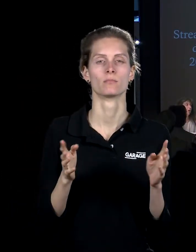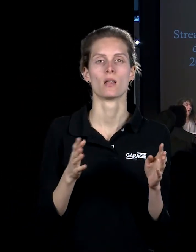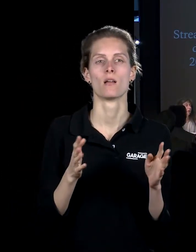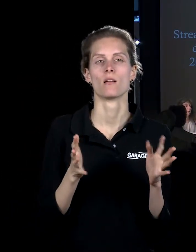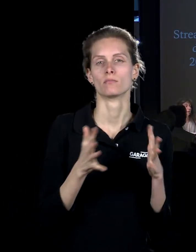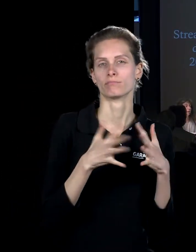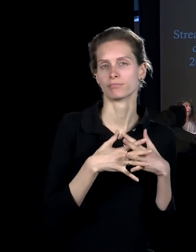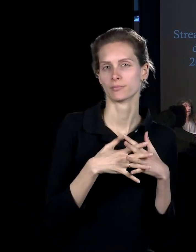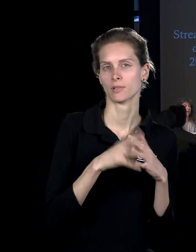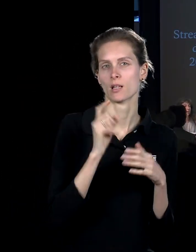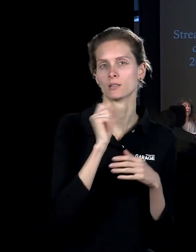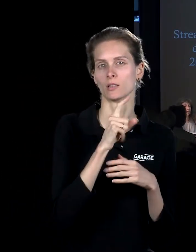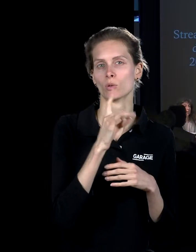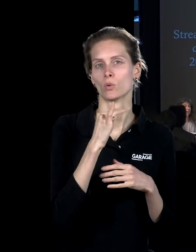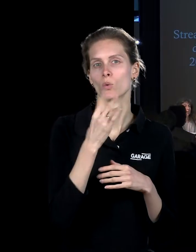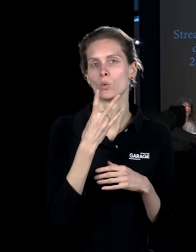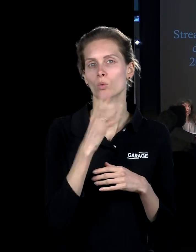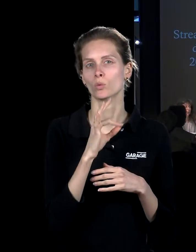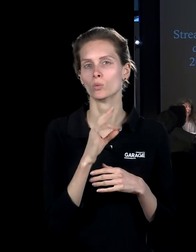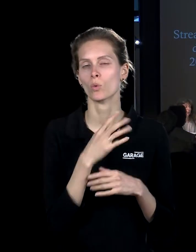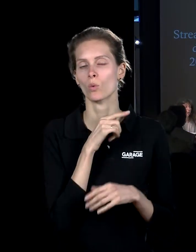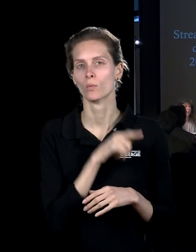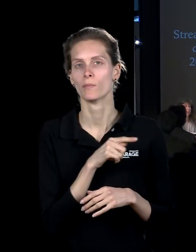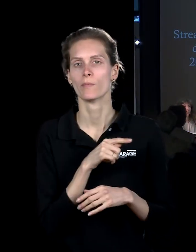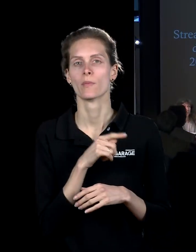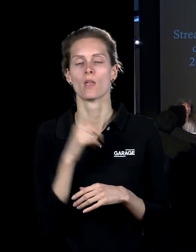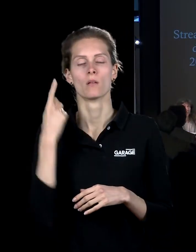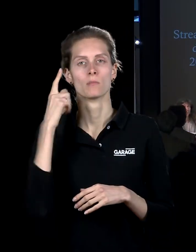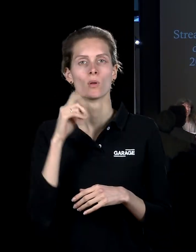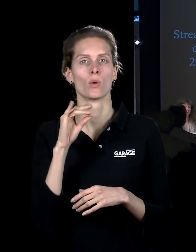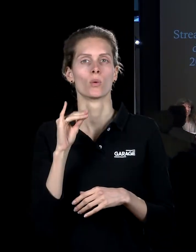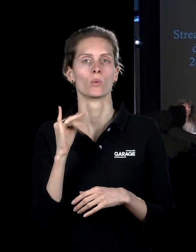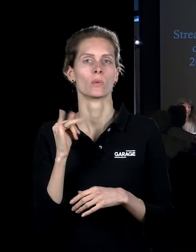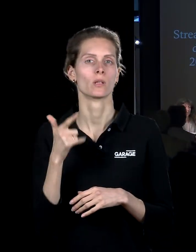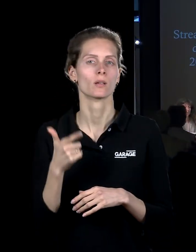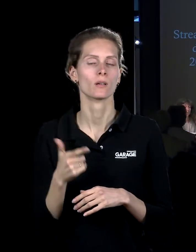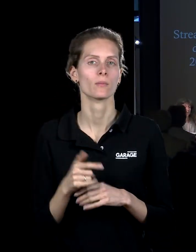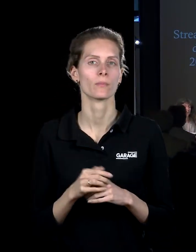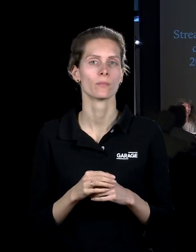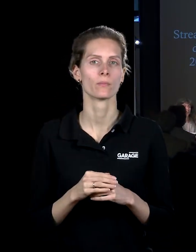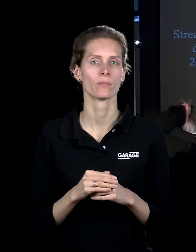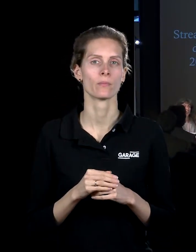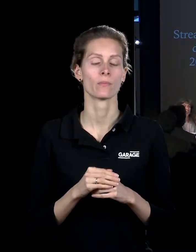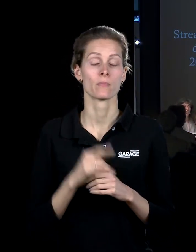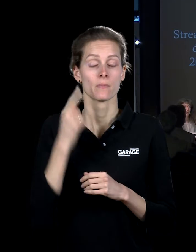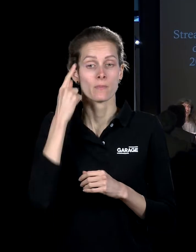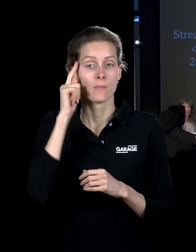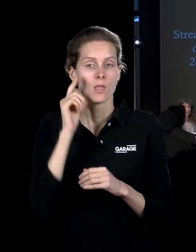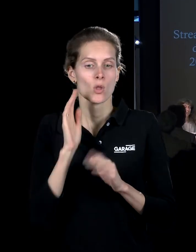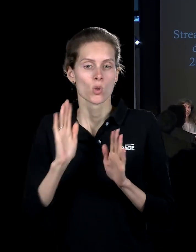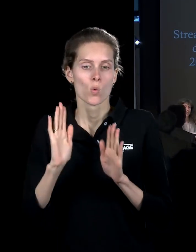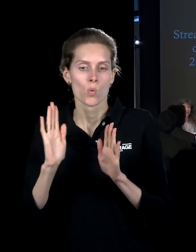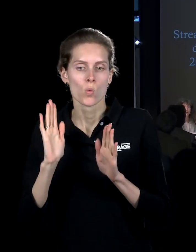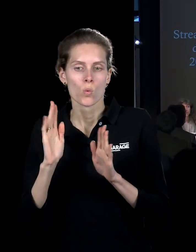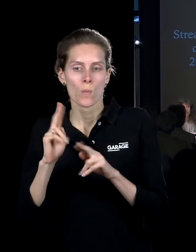руном. Стримсаде – это проект, придуманный Уигом, который для только-только построенного